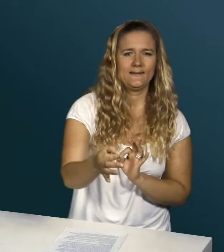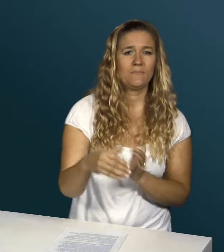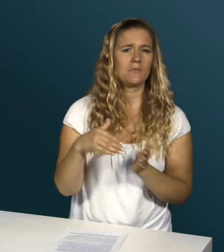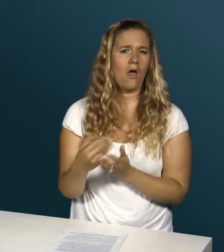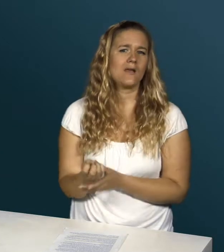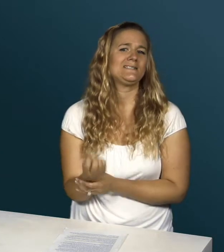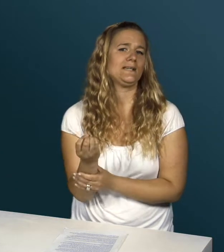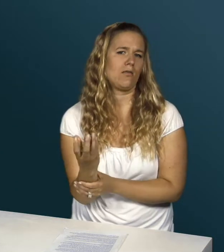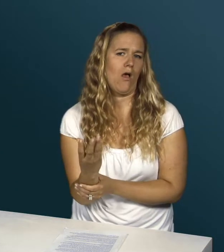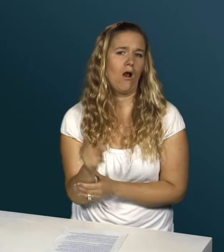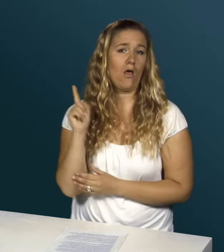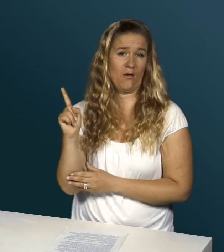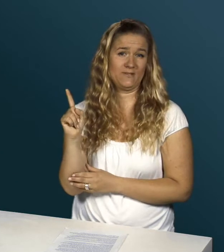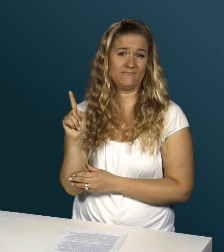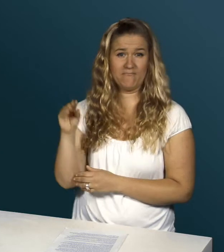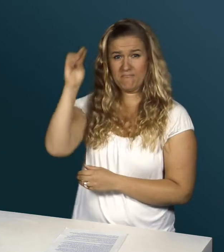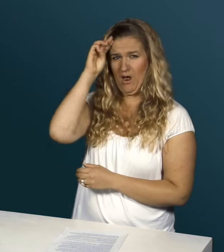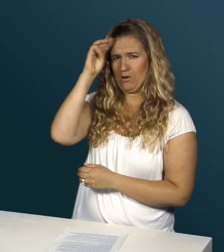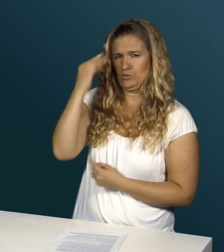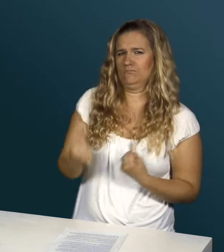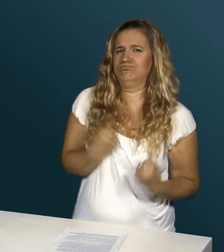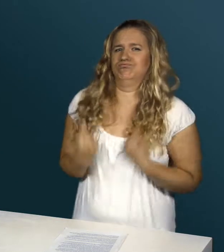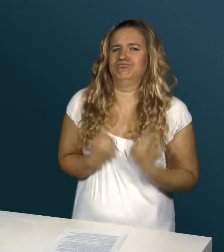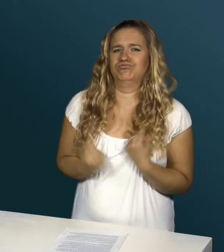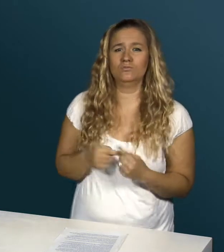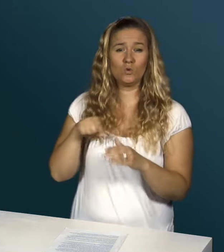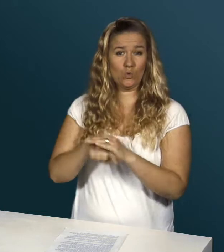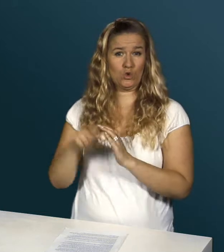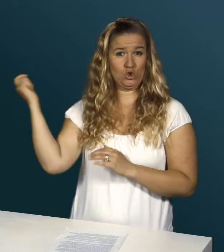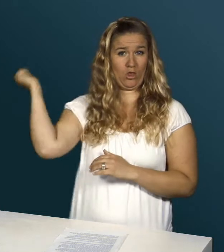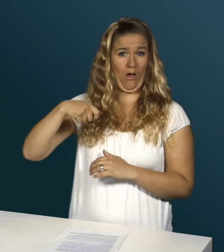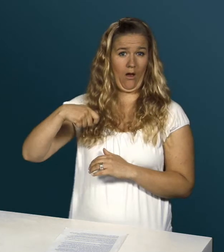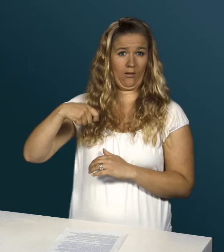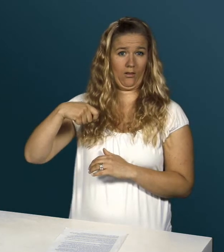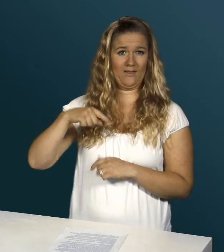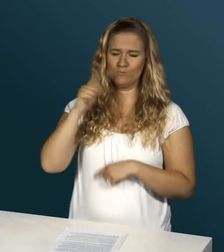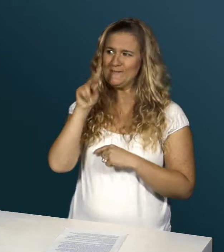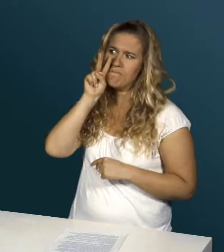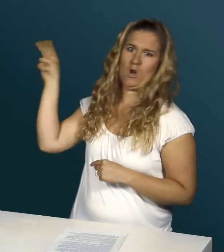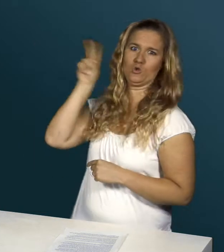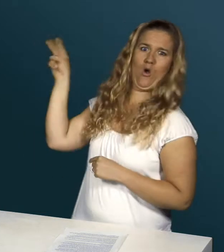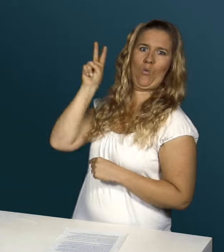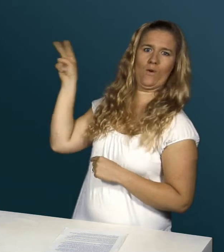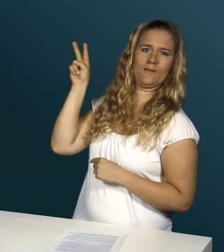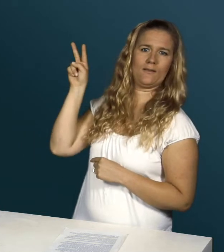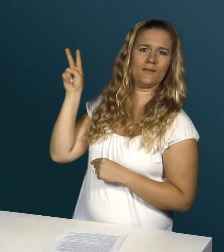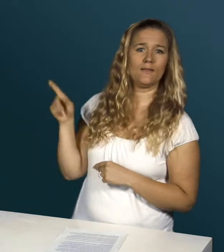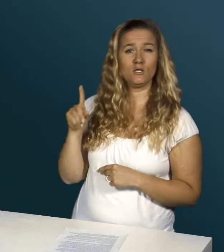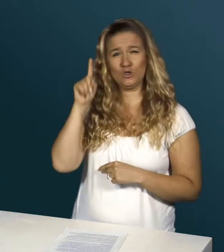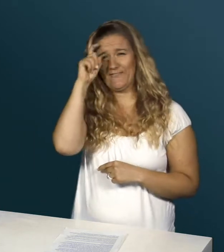Für die Startsignale müsste Marcus immer zur Seite schauen, was die Konzentration stark erschwert. Er